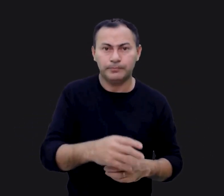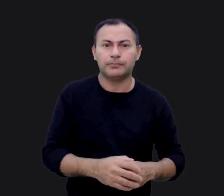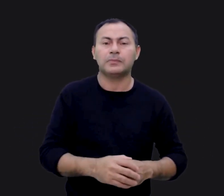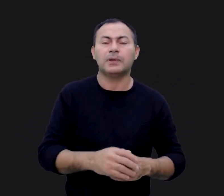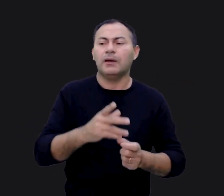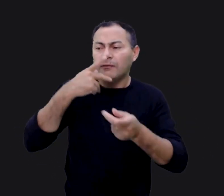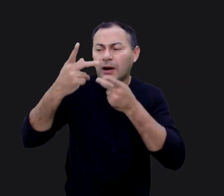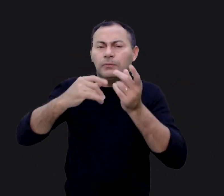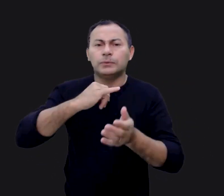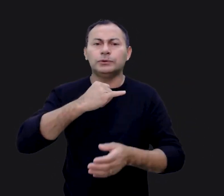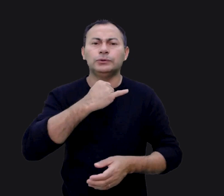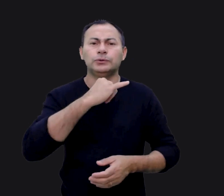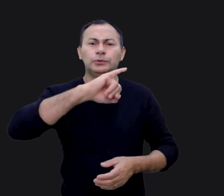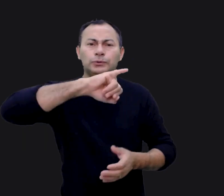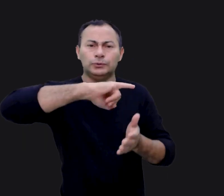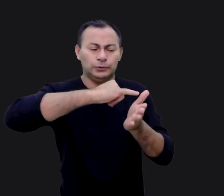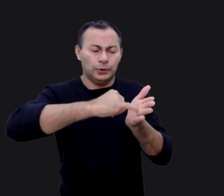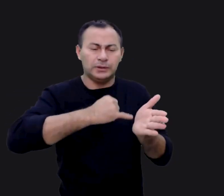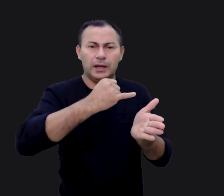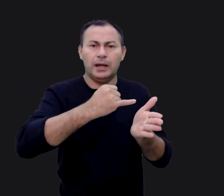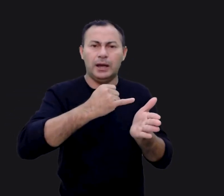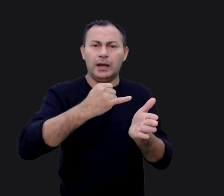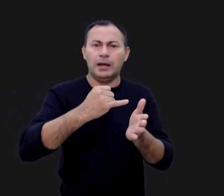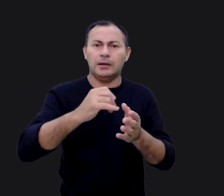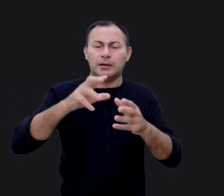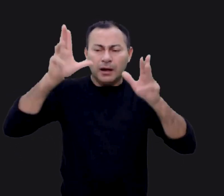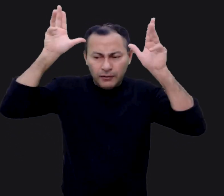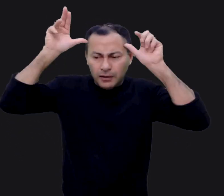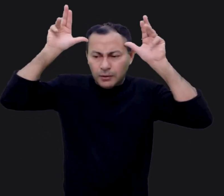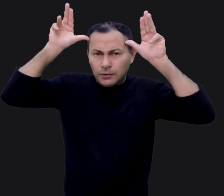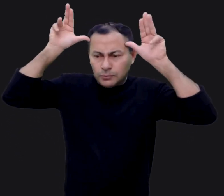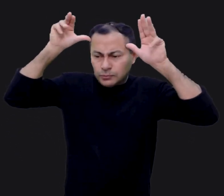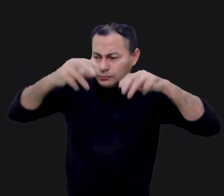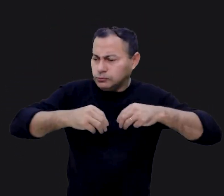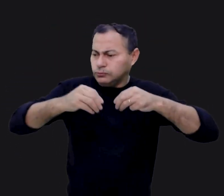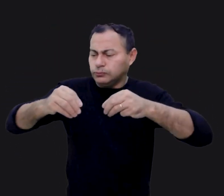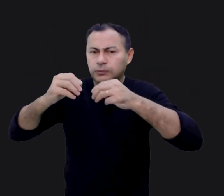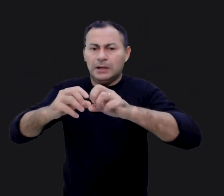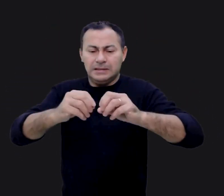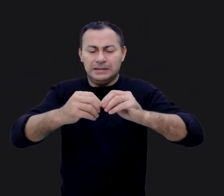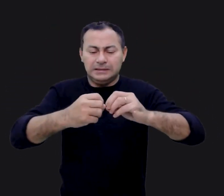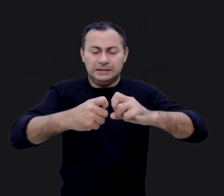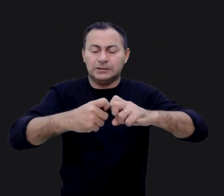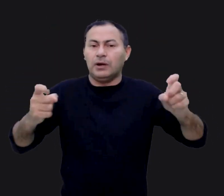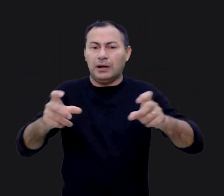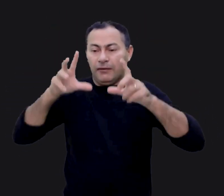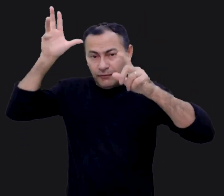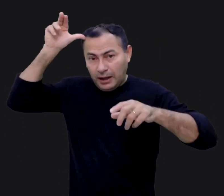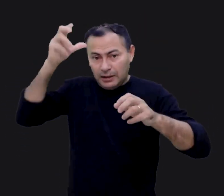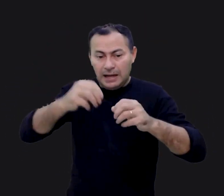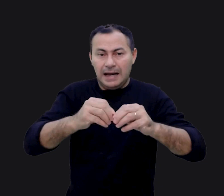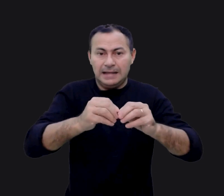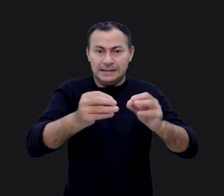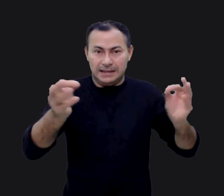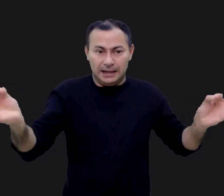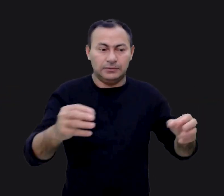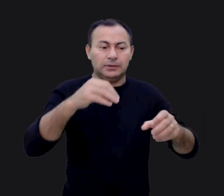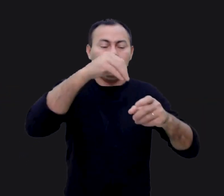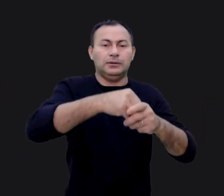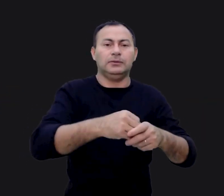Flávio José diz que nem cavalos puxando em direção oposta conseguiriam rasgar aquele véu, que estava lá no